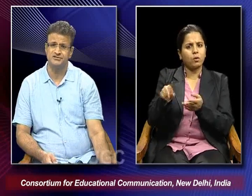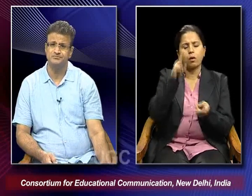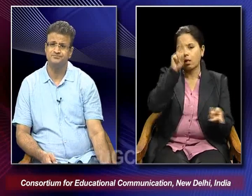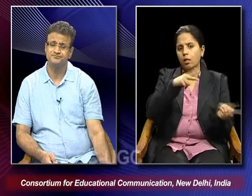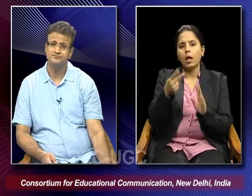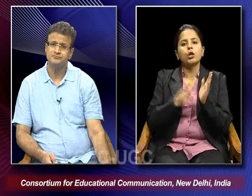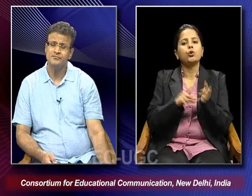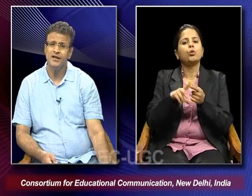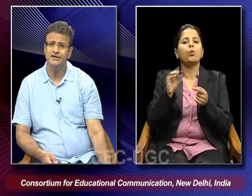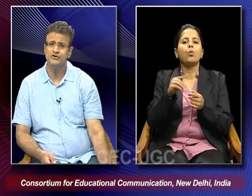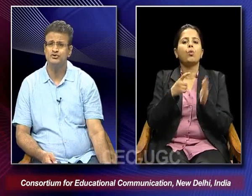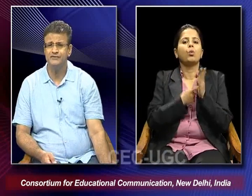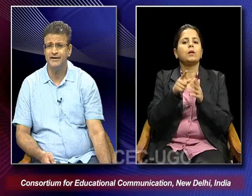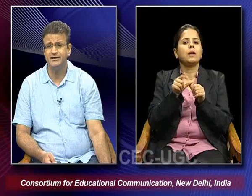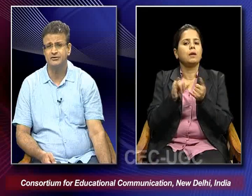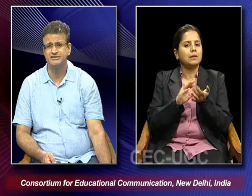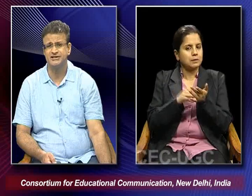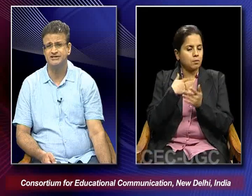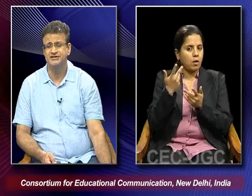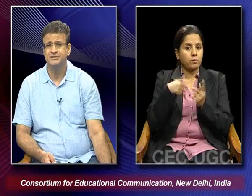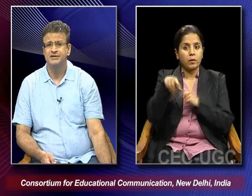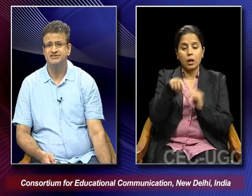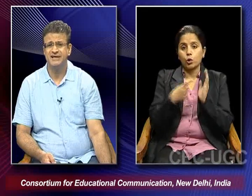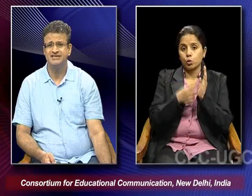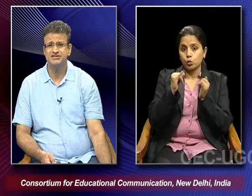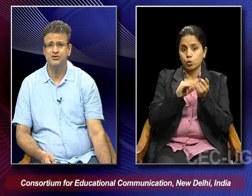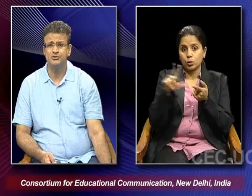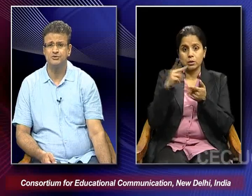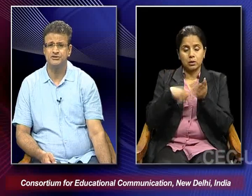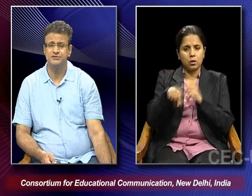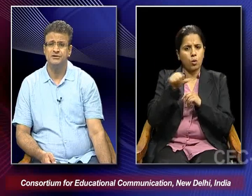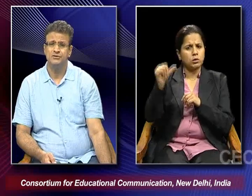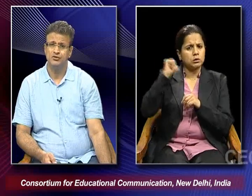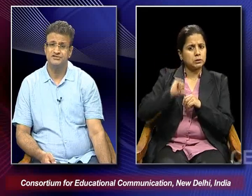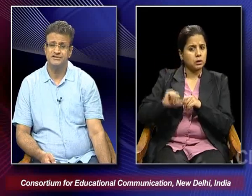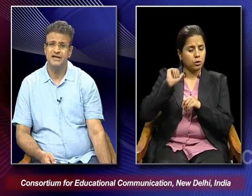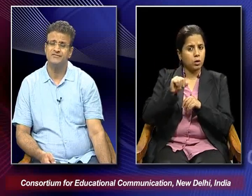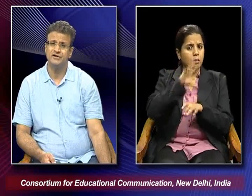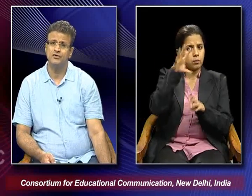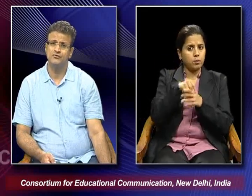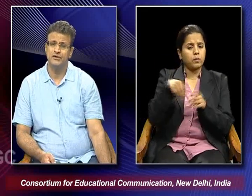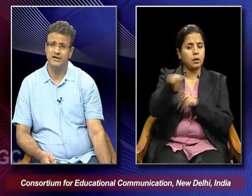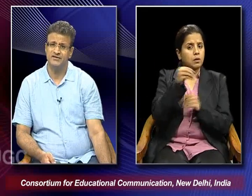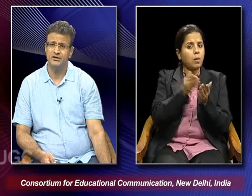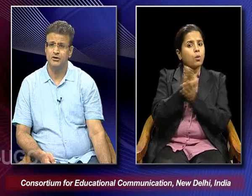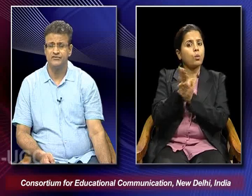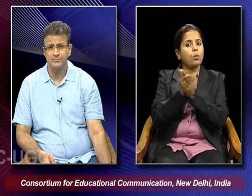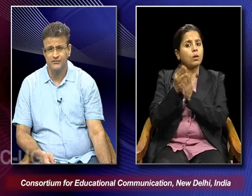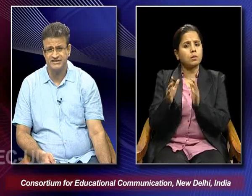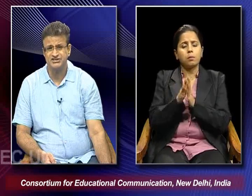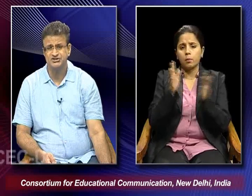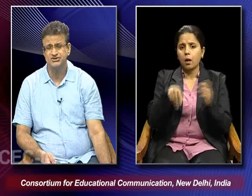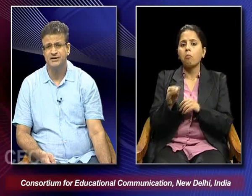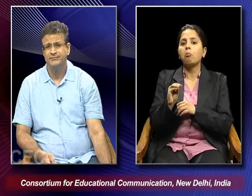Neuralism. And we also find that Rossellini's stylistic contribution was in that way of having a lot of